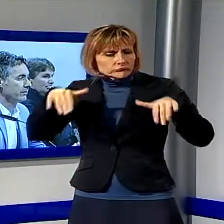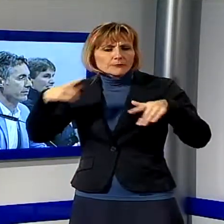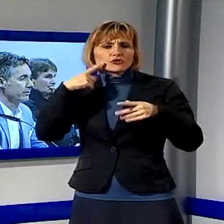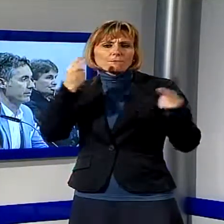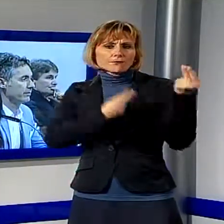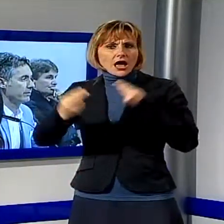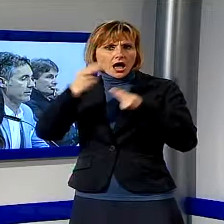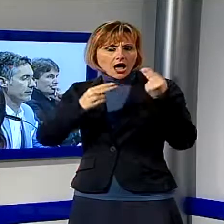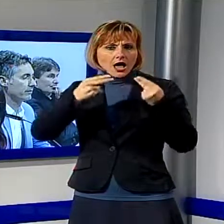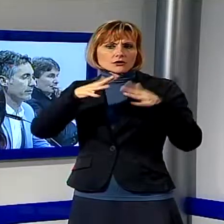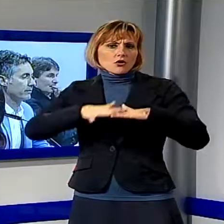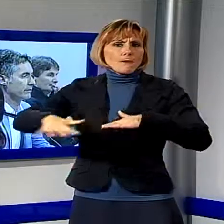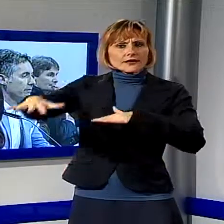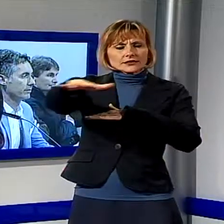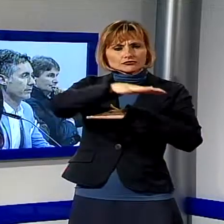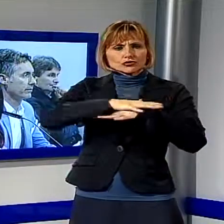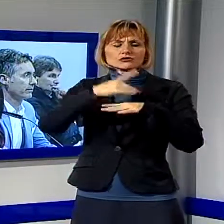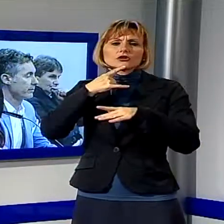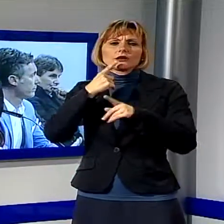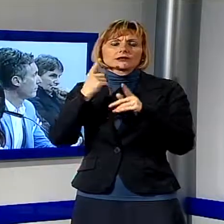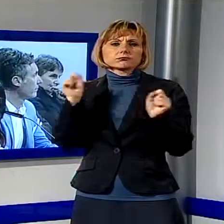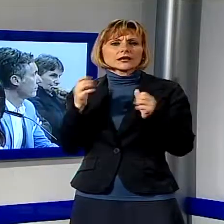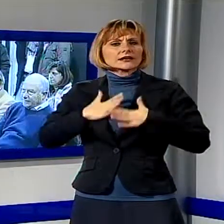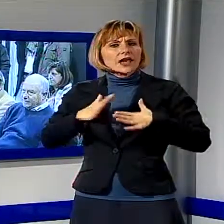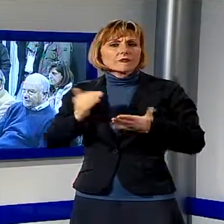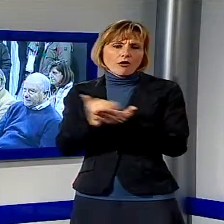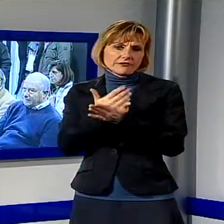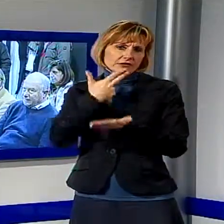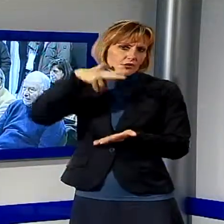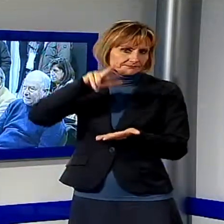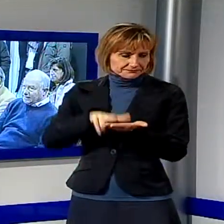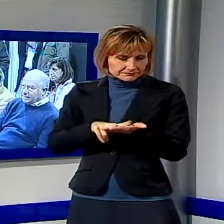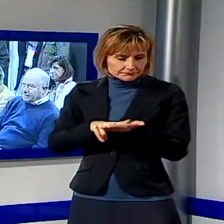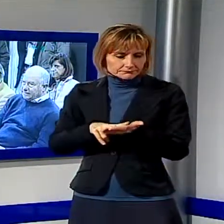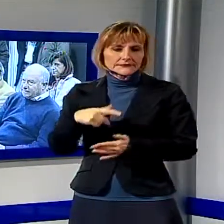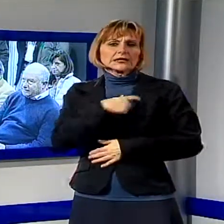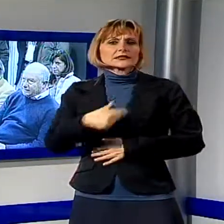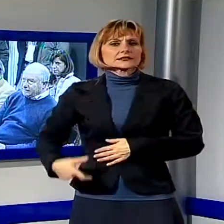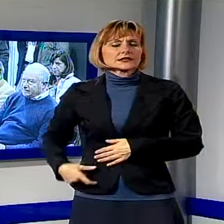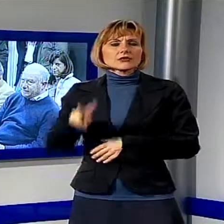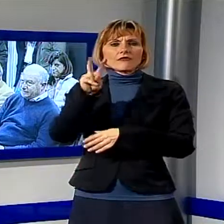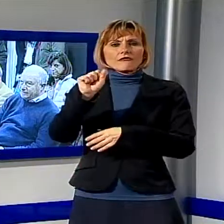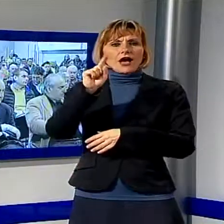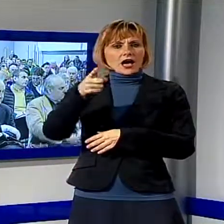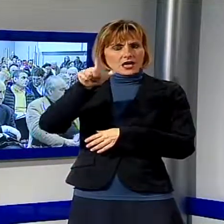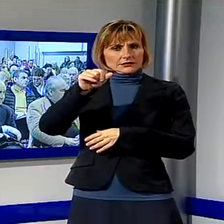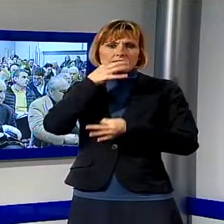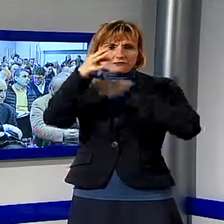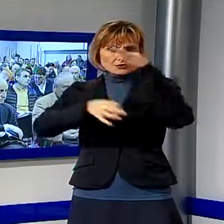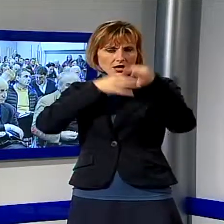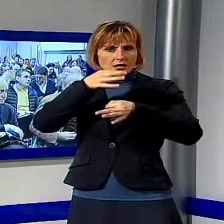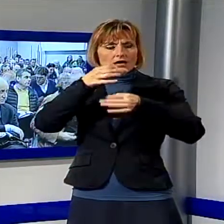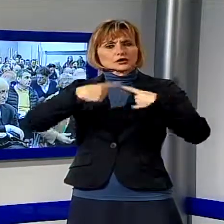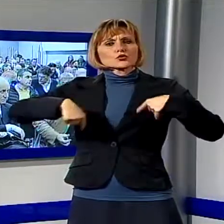'attività delle cave della Garfagnana e della Versilia. E' questo il messaggio espresso dal sindaco di Vagli Mario Puglia alla riunione